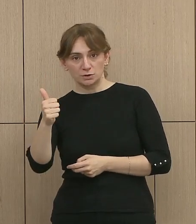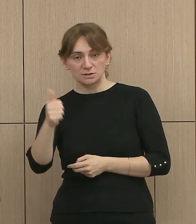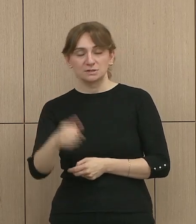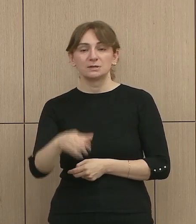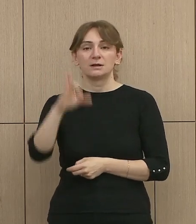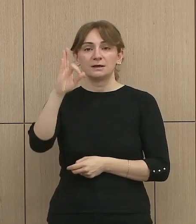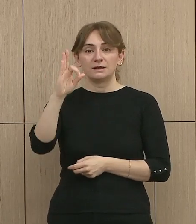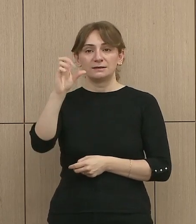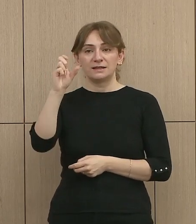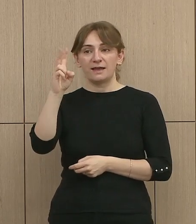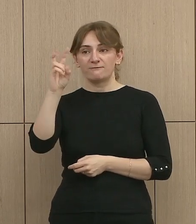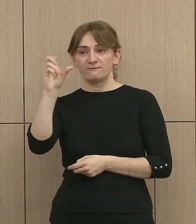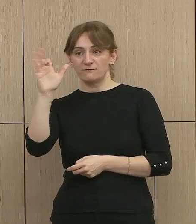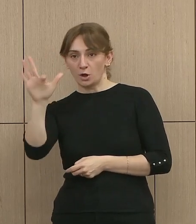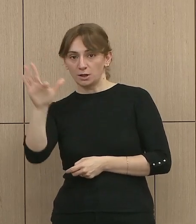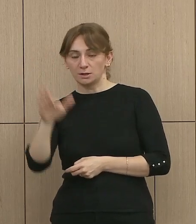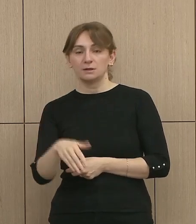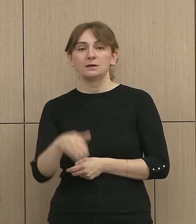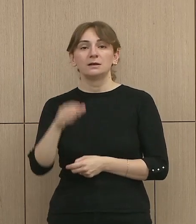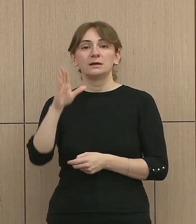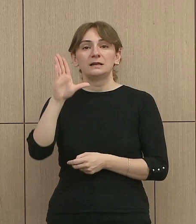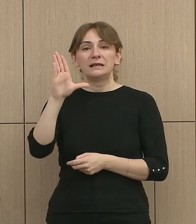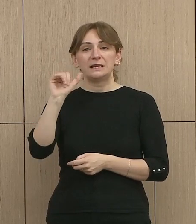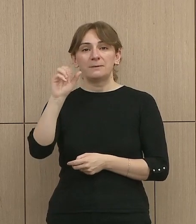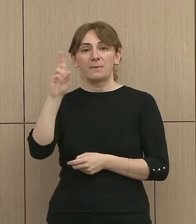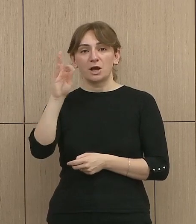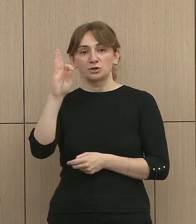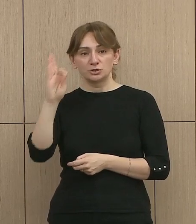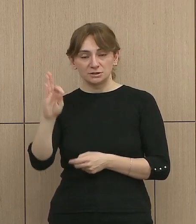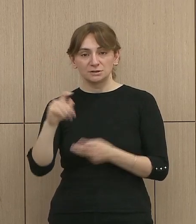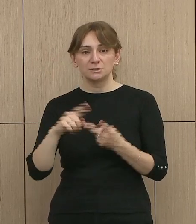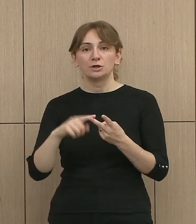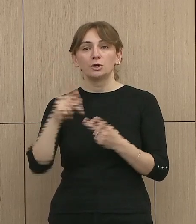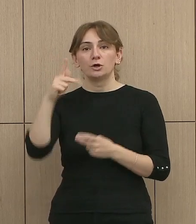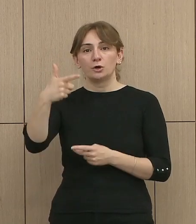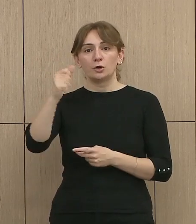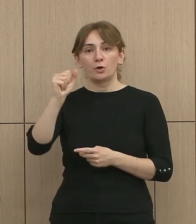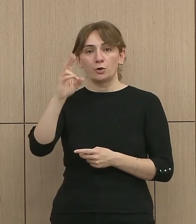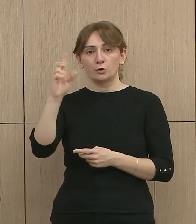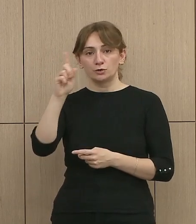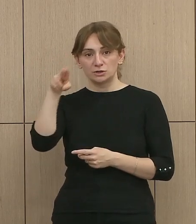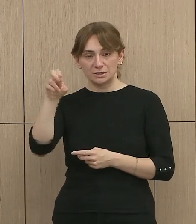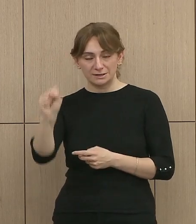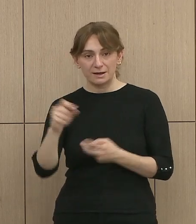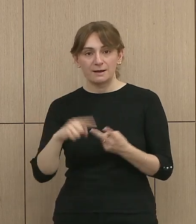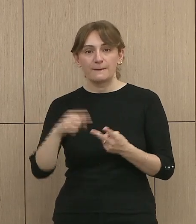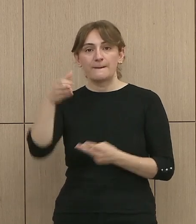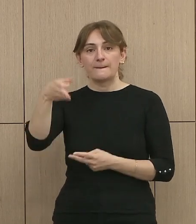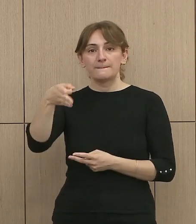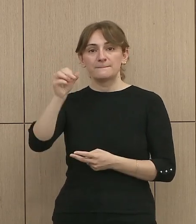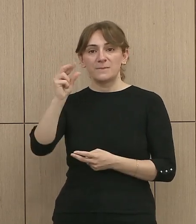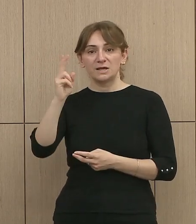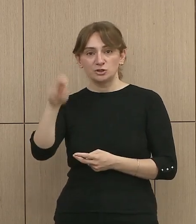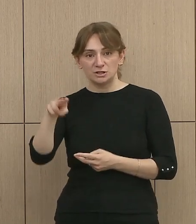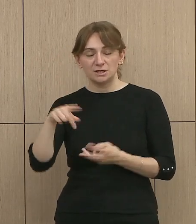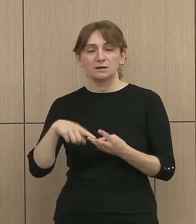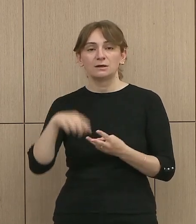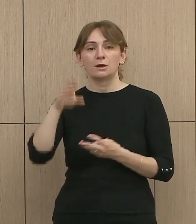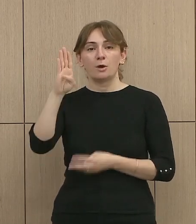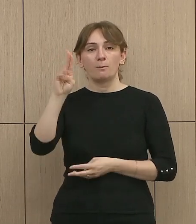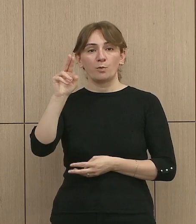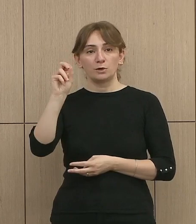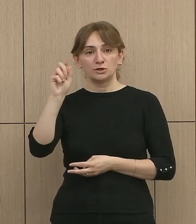Devol, Librajz, Rëvëzhim, Dimal, Peqim, Bulqiz,